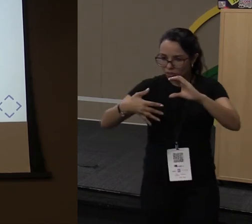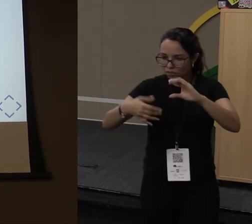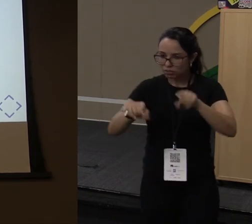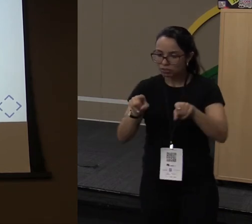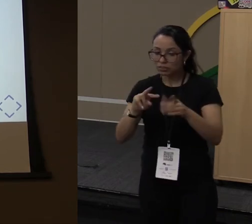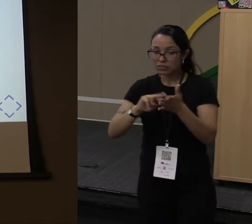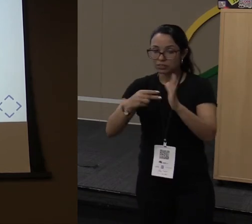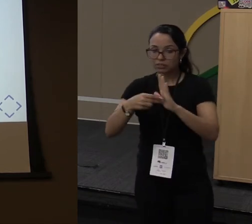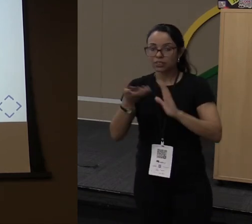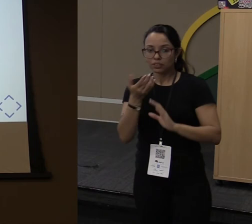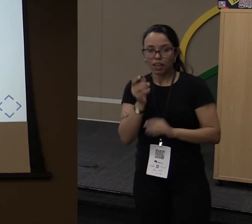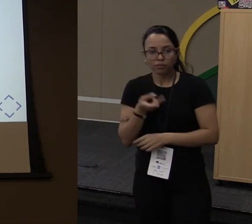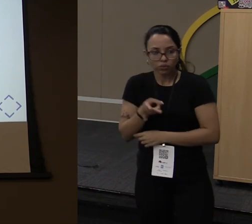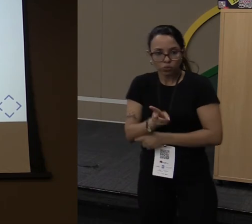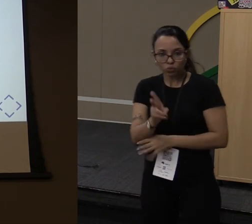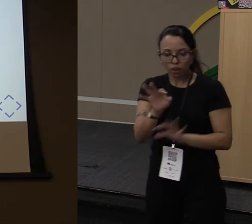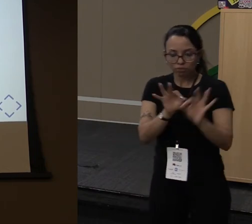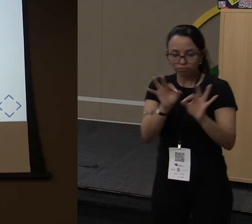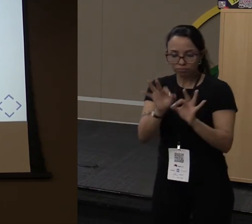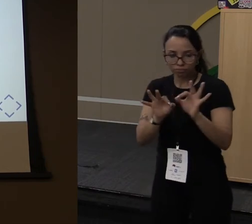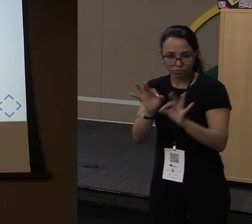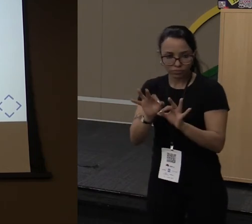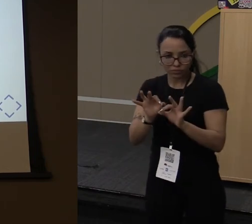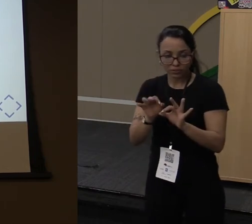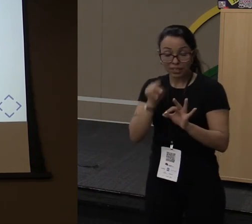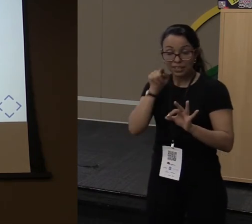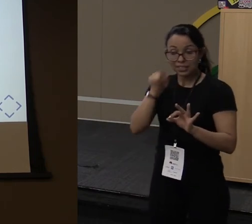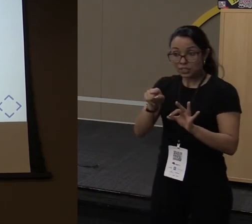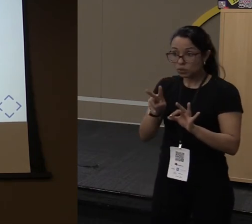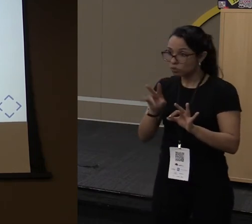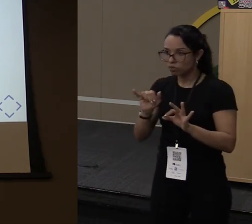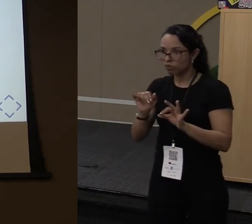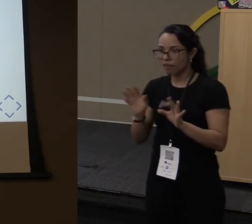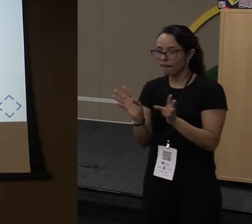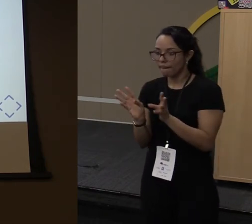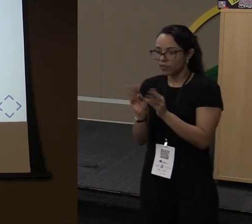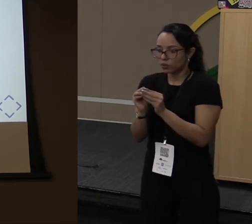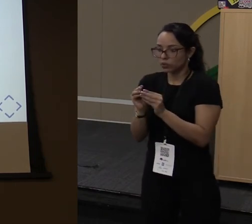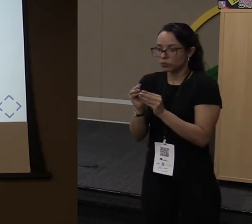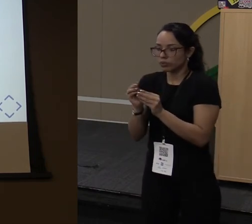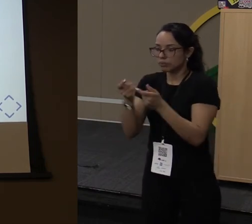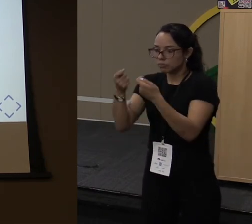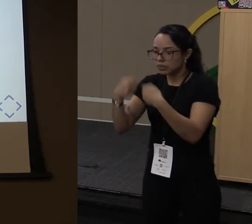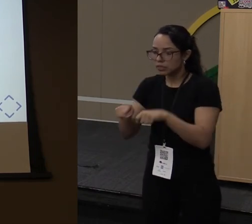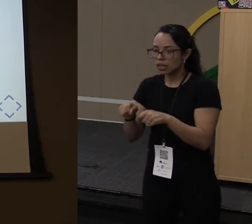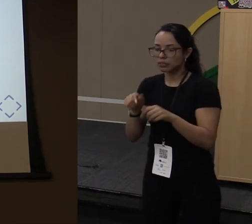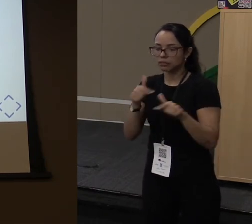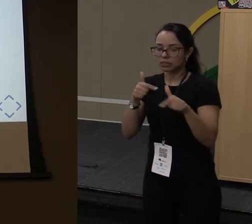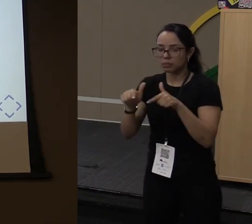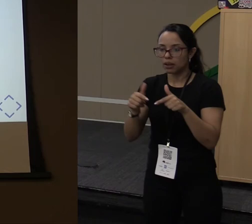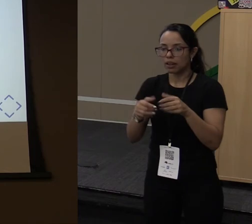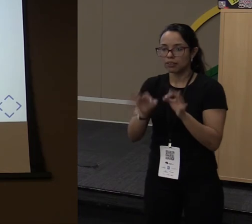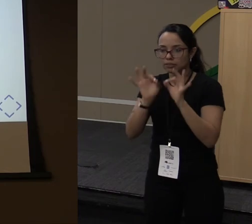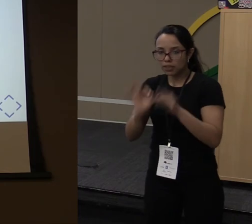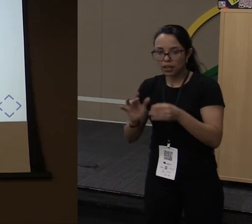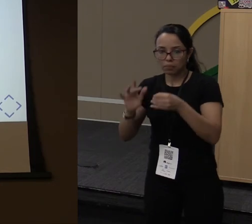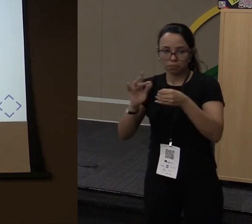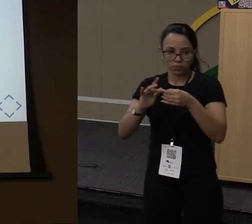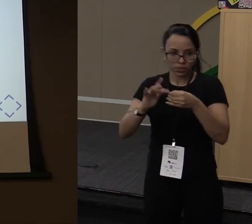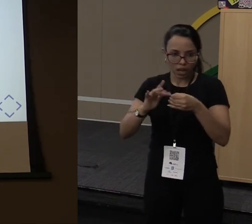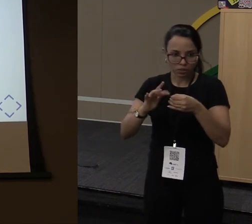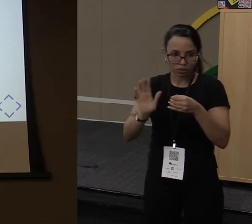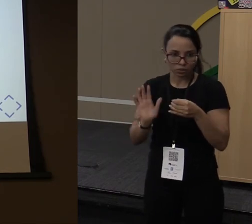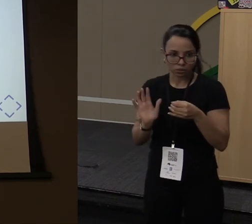mais aqueles dados. Isso aqui, galera, não vai reduzir a sua necessidade de trabalhar corretamente com banco de dados. Então,